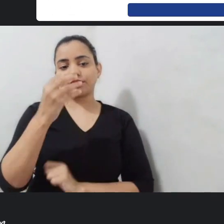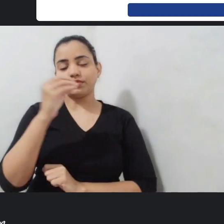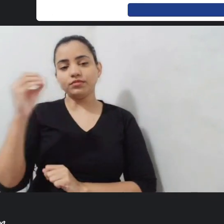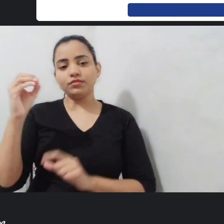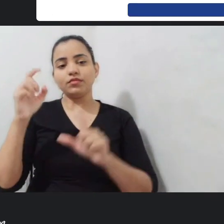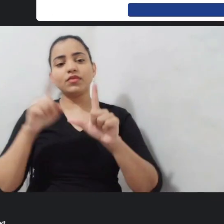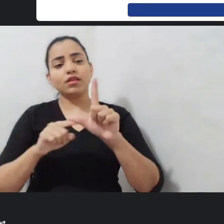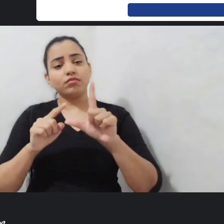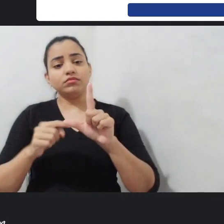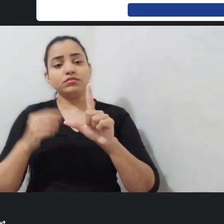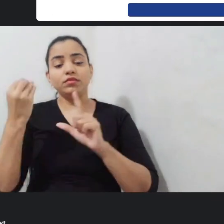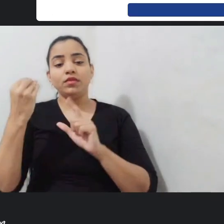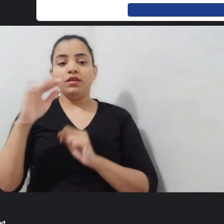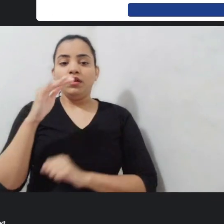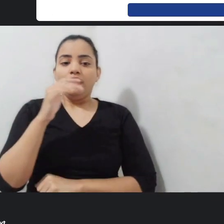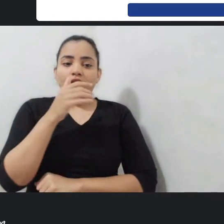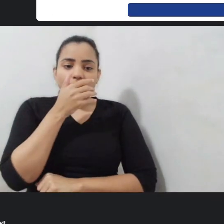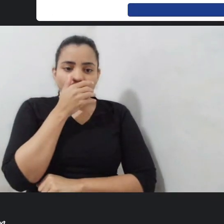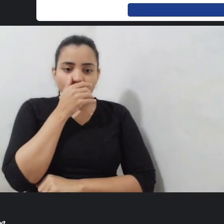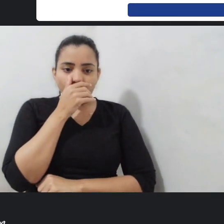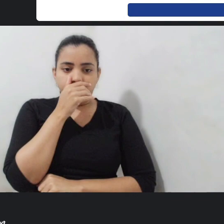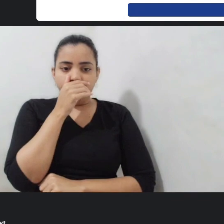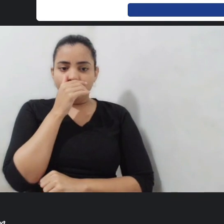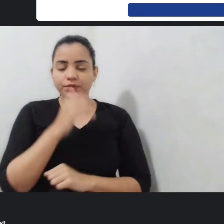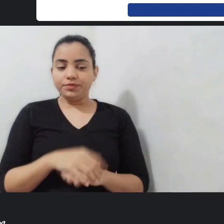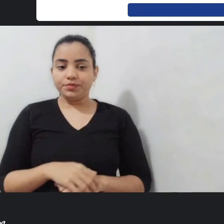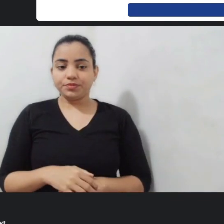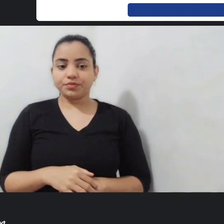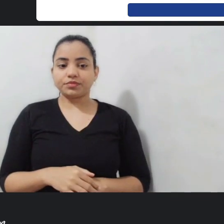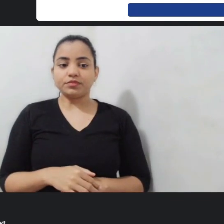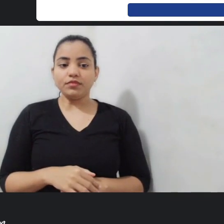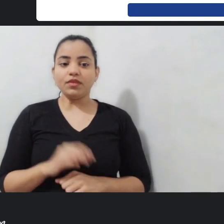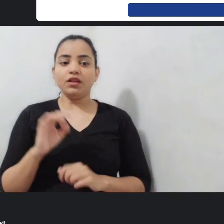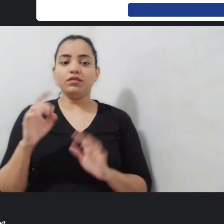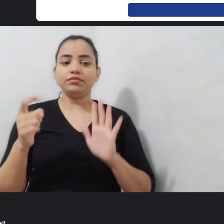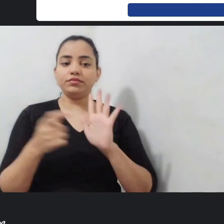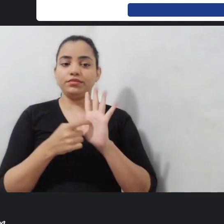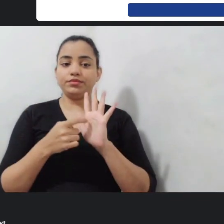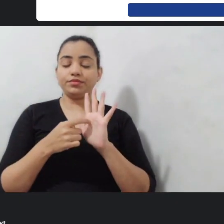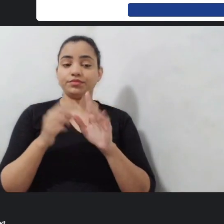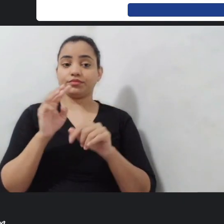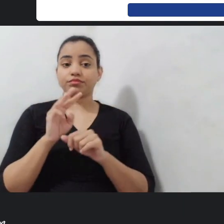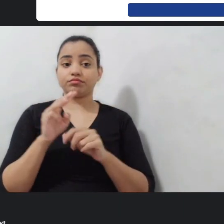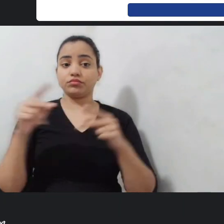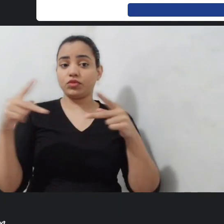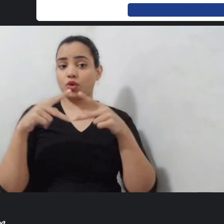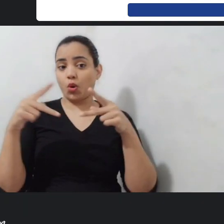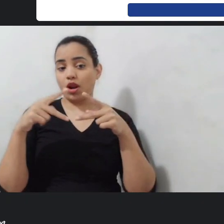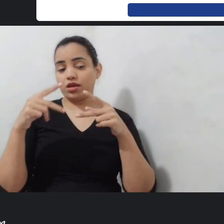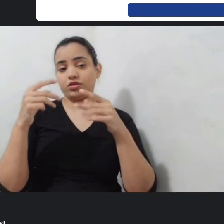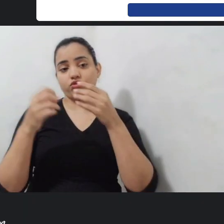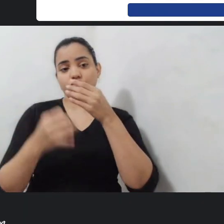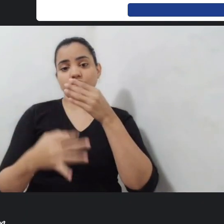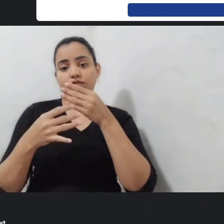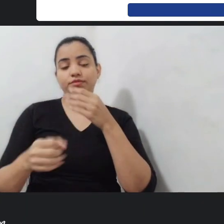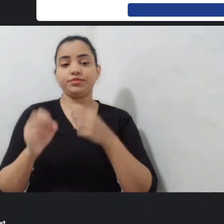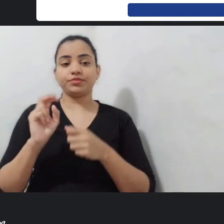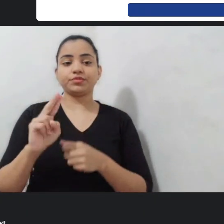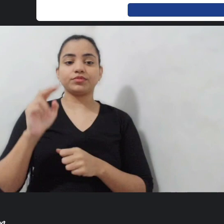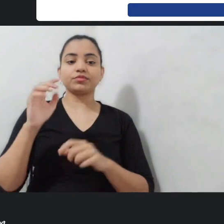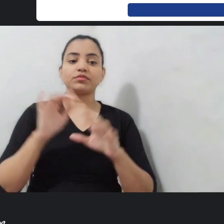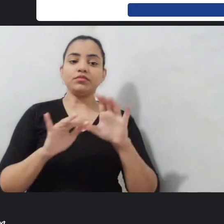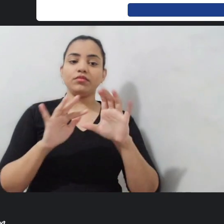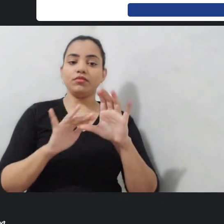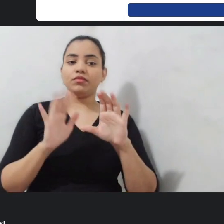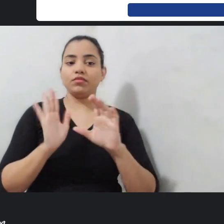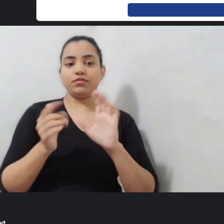enviar. Então, é só clicar no link que está no chat ou então no QR Code que já foi compartilhado e